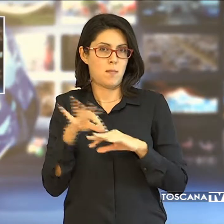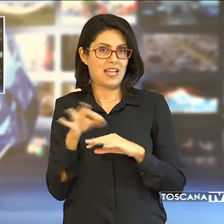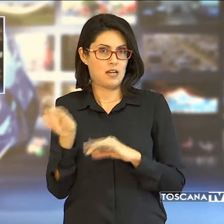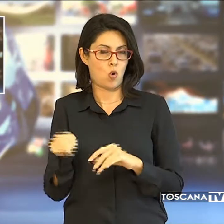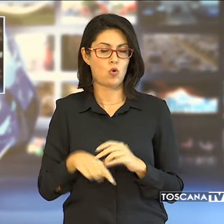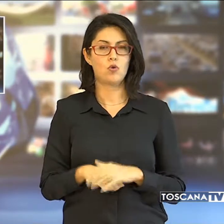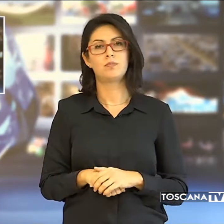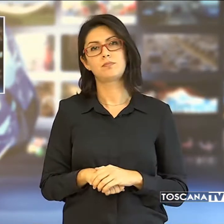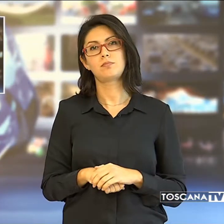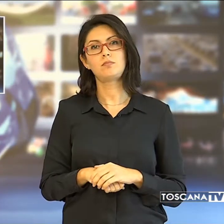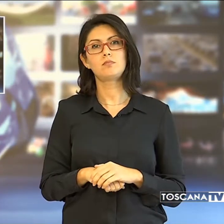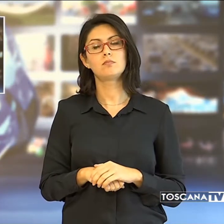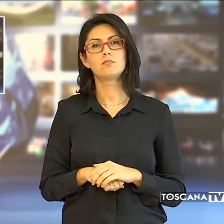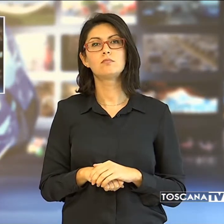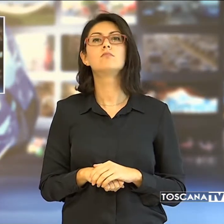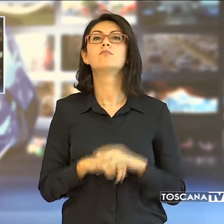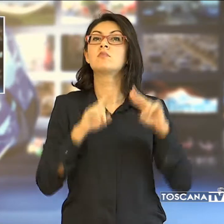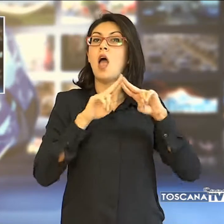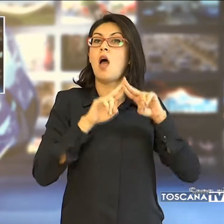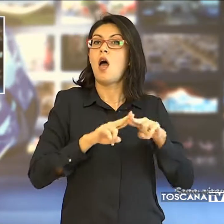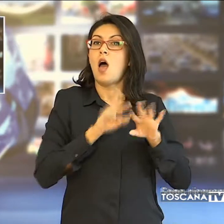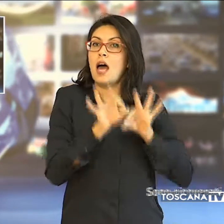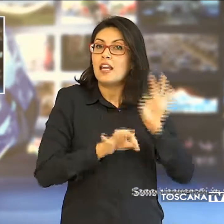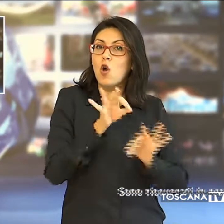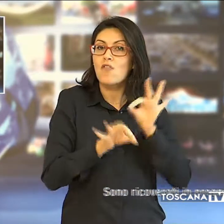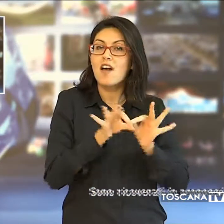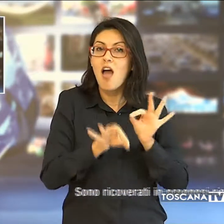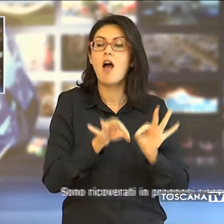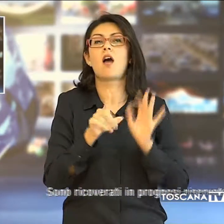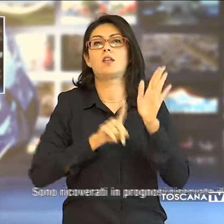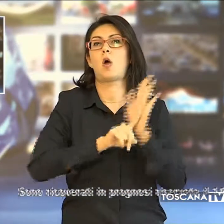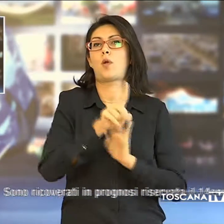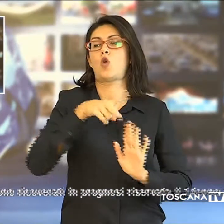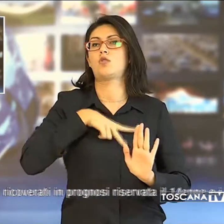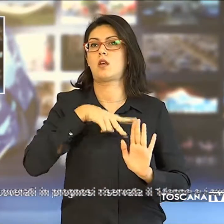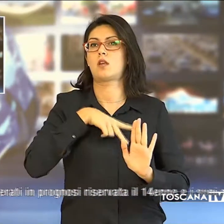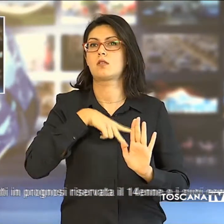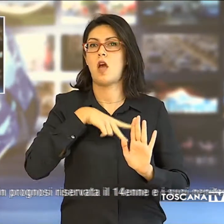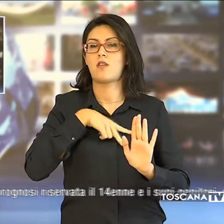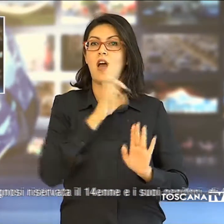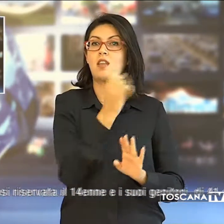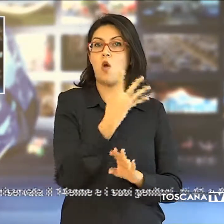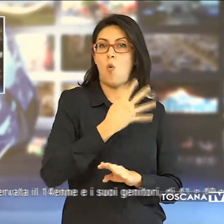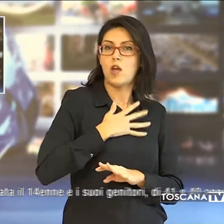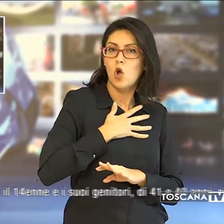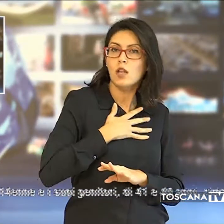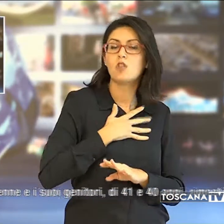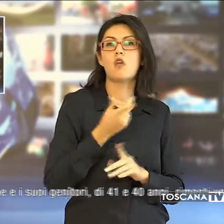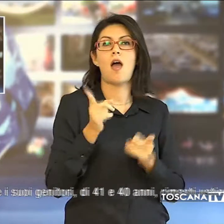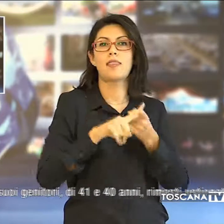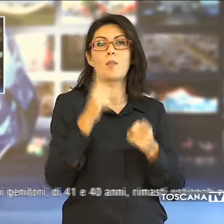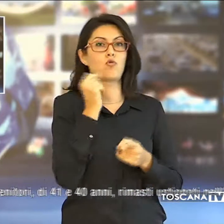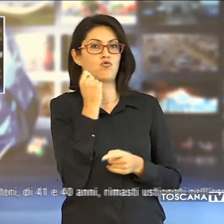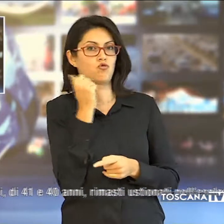Sono ricoverati in prognosi riservata un 14enne e i suoi